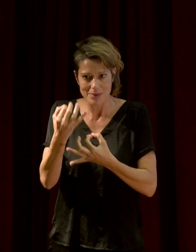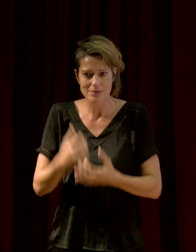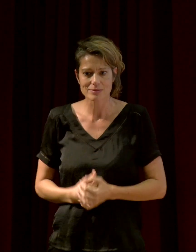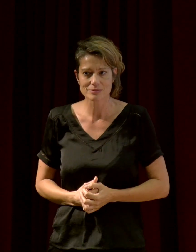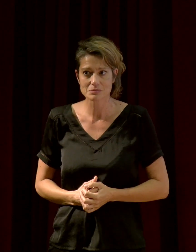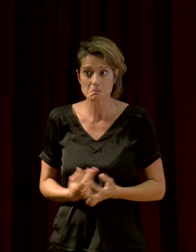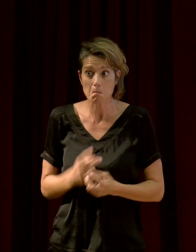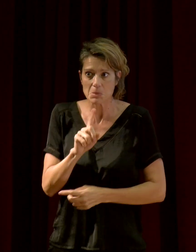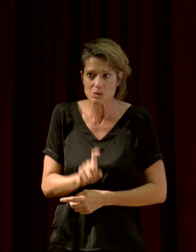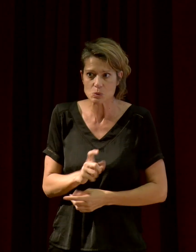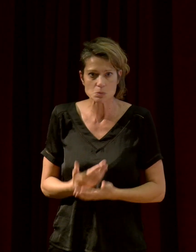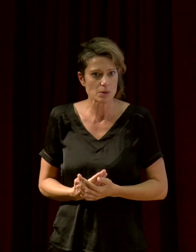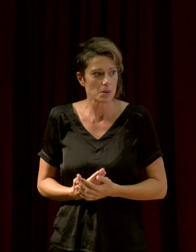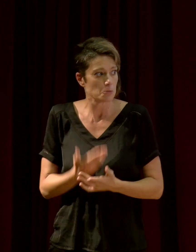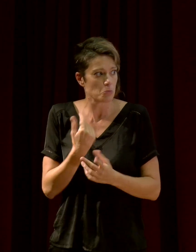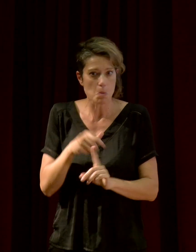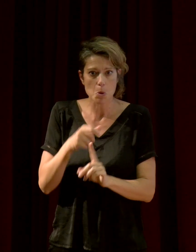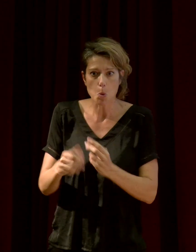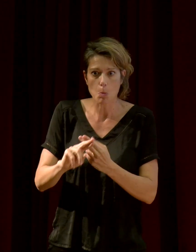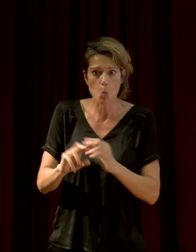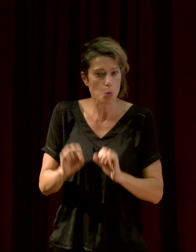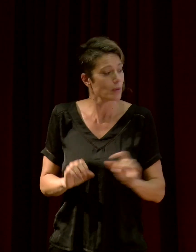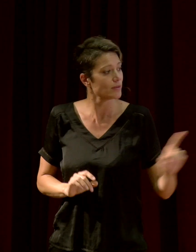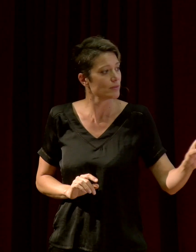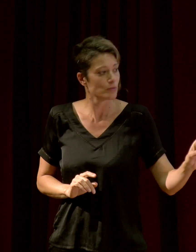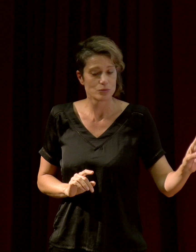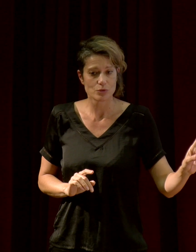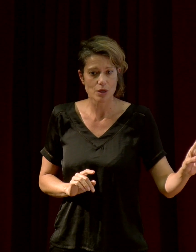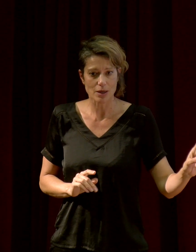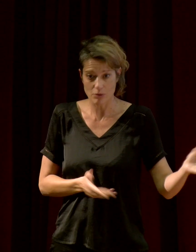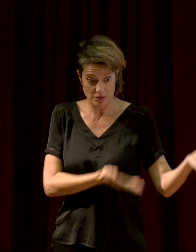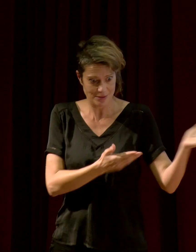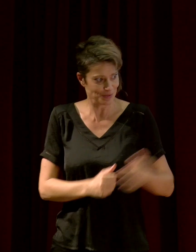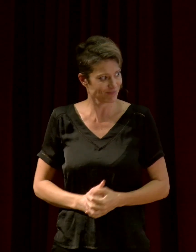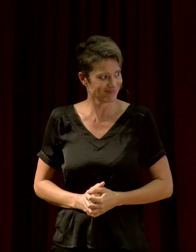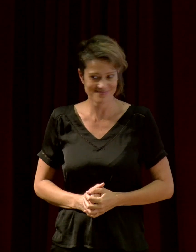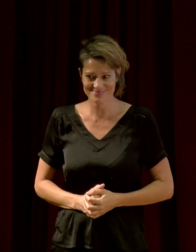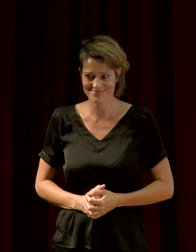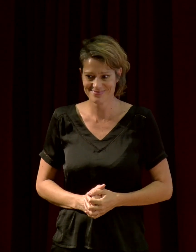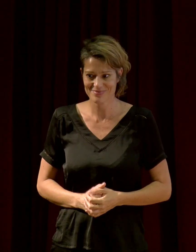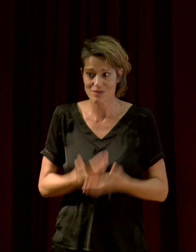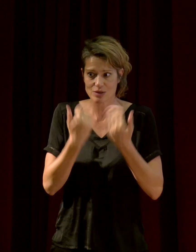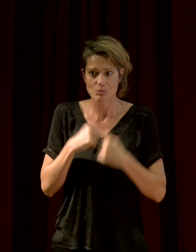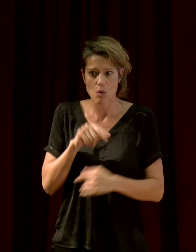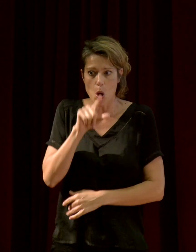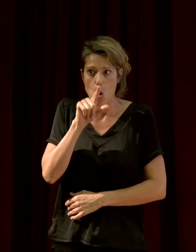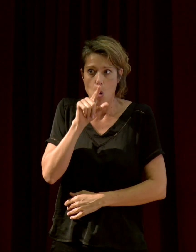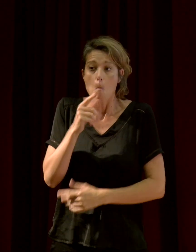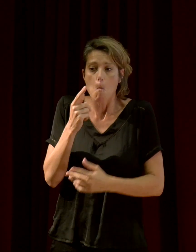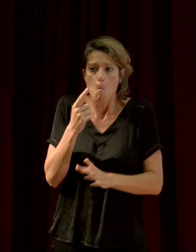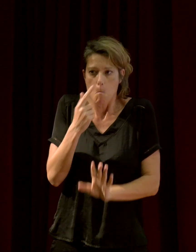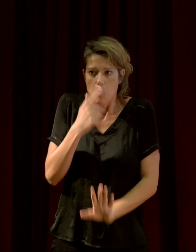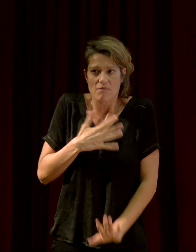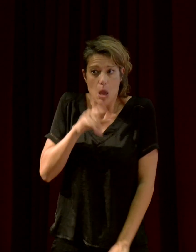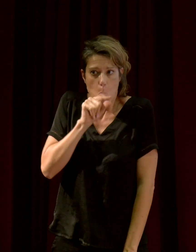Alors, je ne pas si quelqu'un peut répondre, mais un chant d'oiseaux... J'essaye ? Un chant d'oiseaux n quand même pas très puissant.